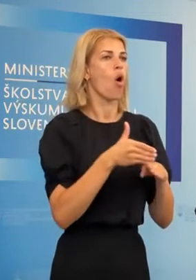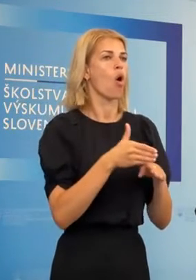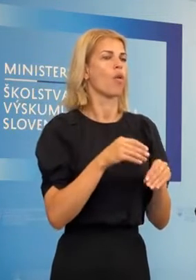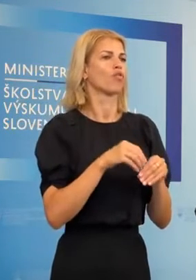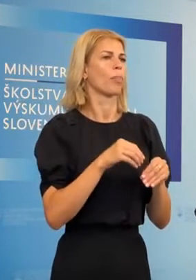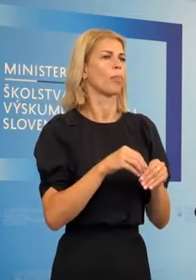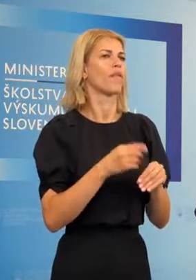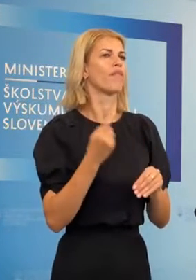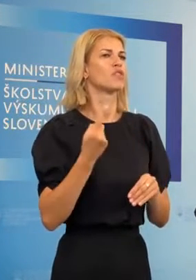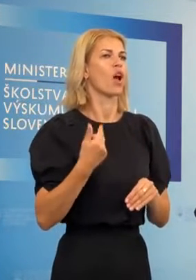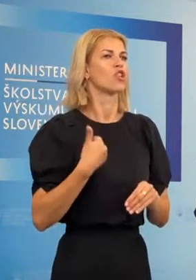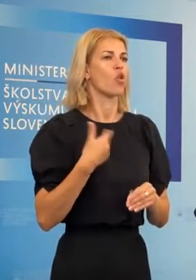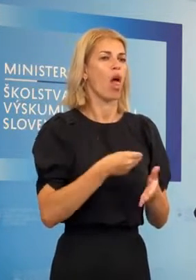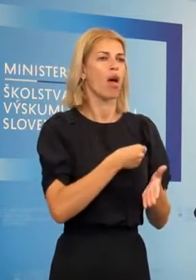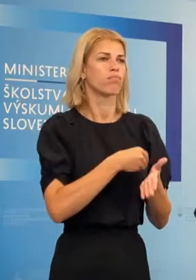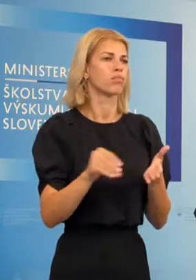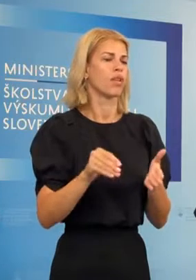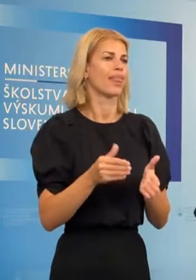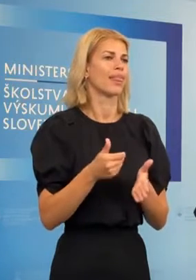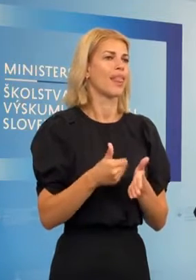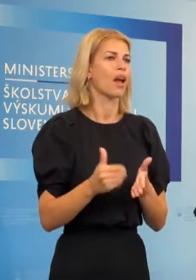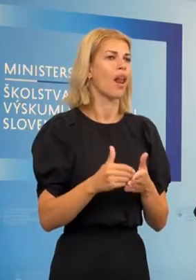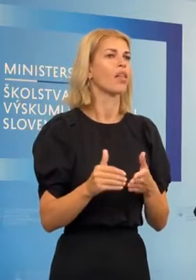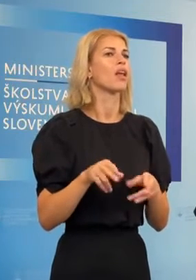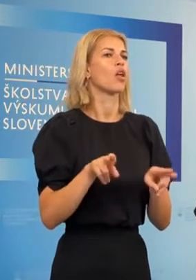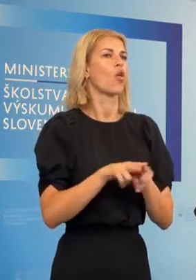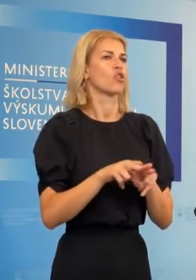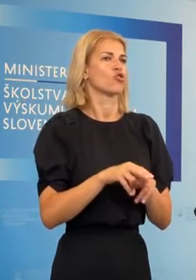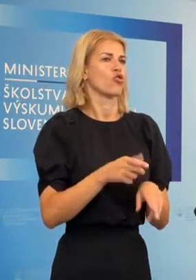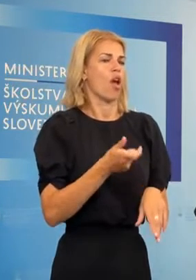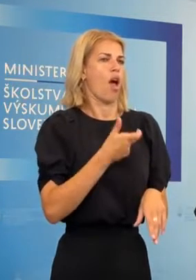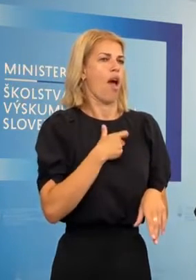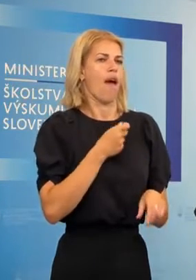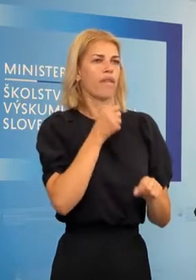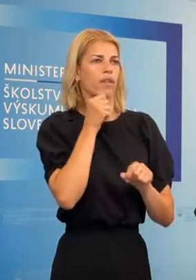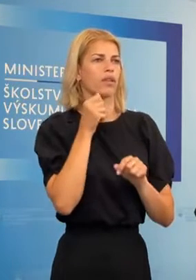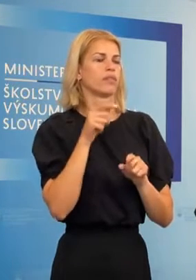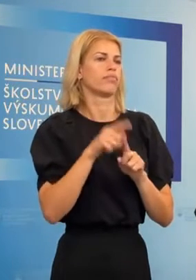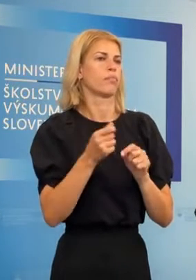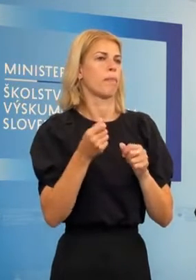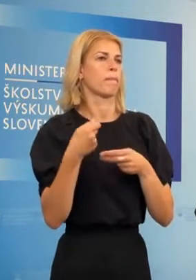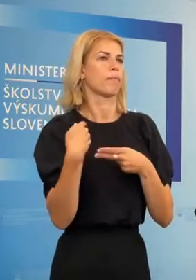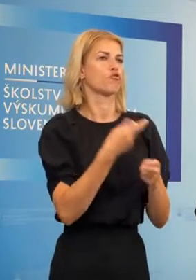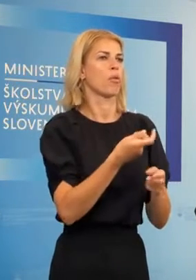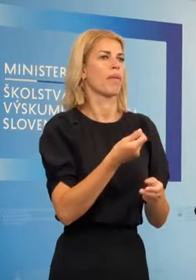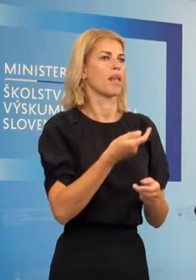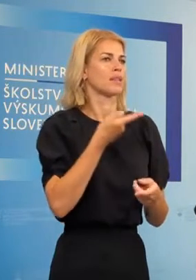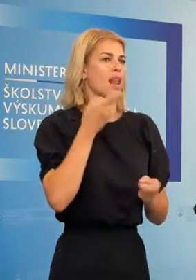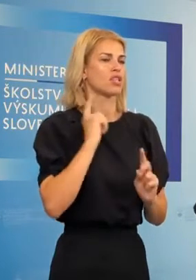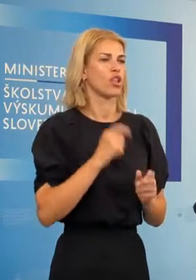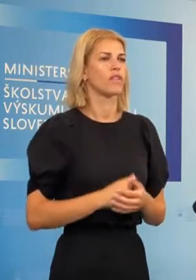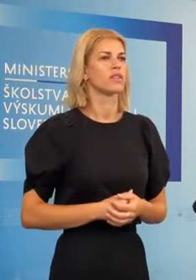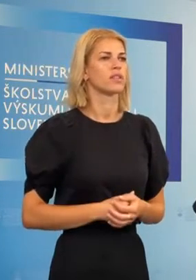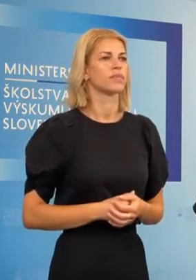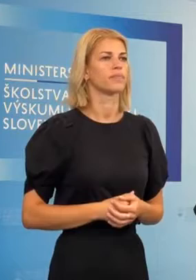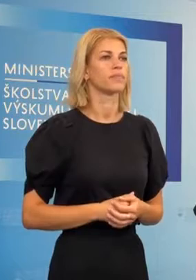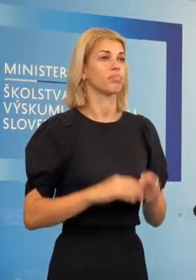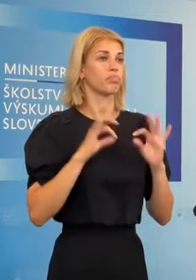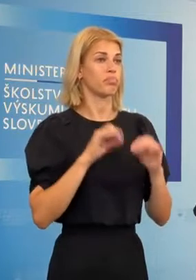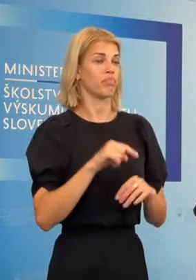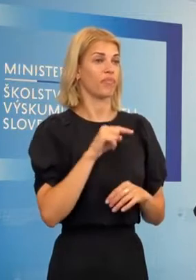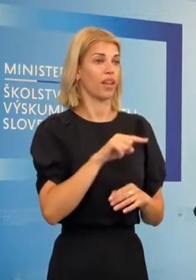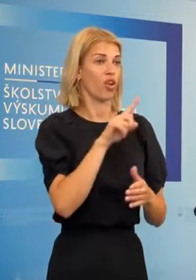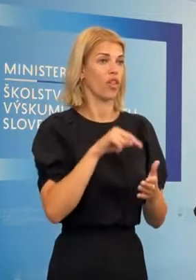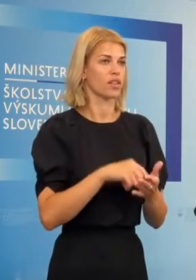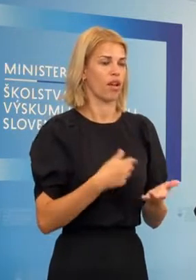s preplatením nákladov, lebo rodičia nevedeli posielať peniaze na Slovensko. Či sa toto už nejak pohlo? A v tejto otázka